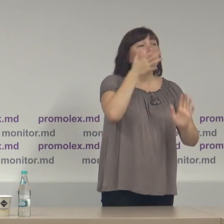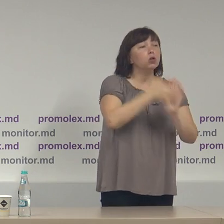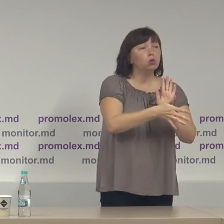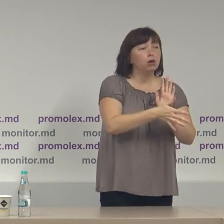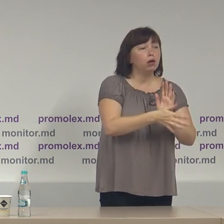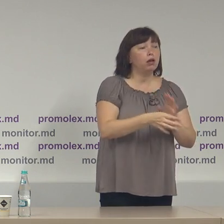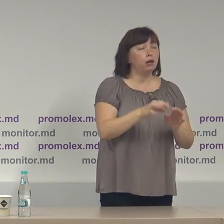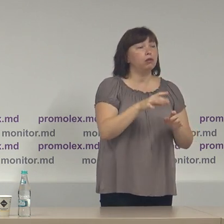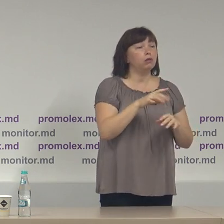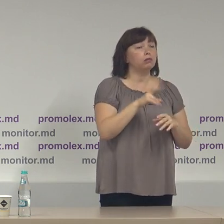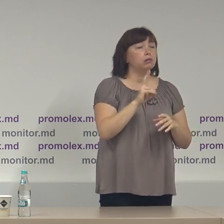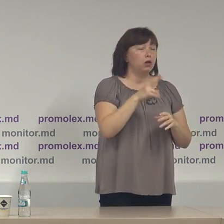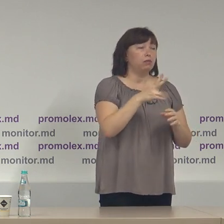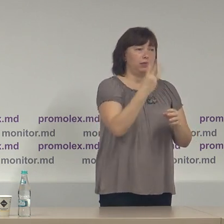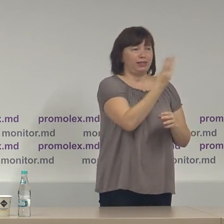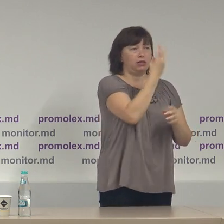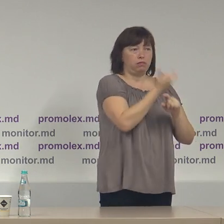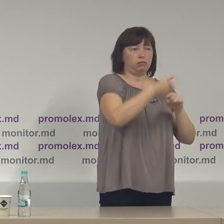sunt suportate de top 3